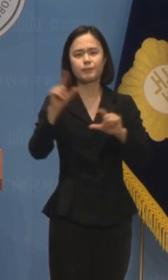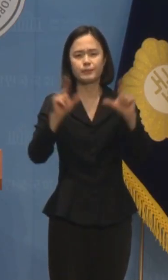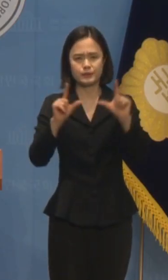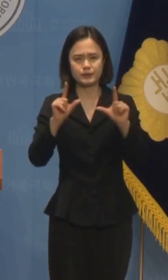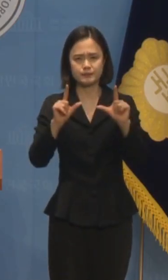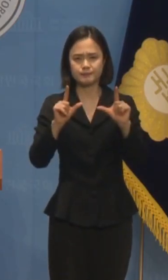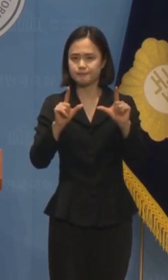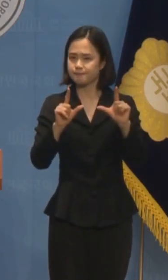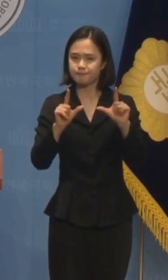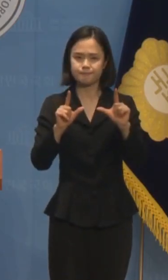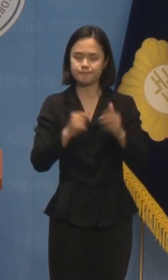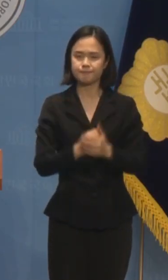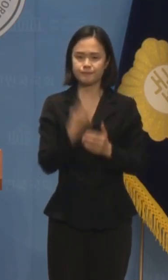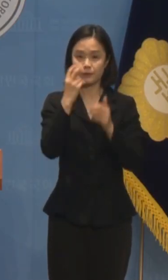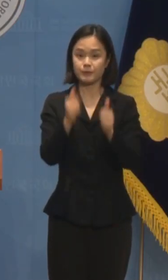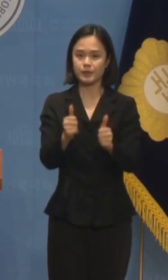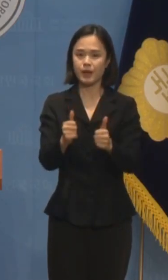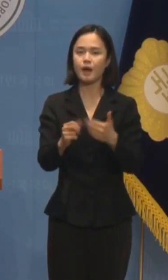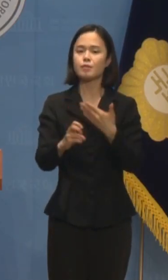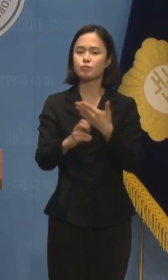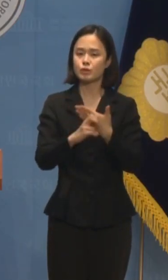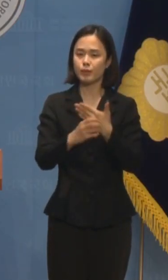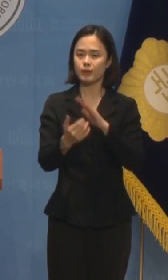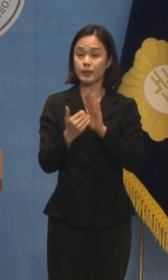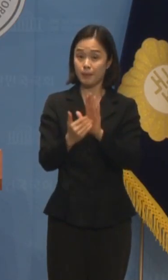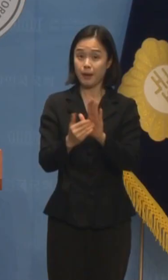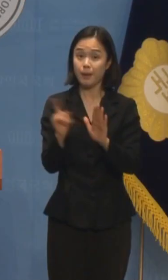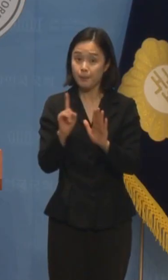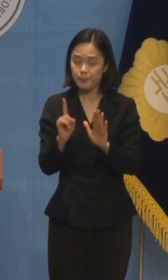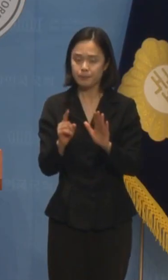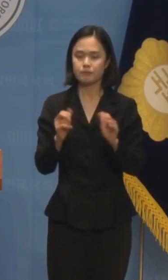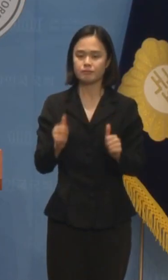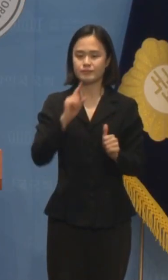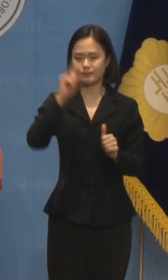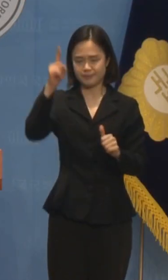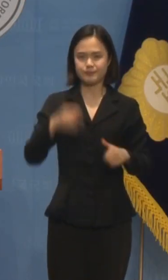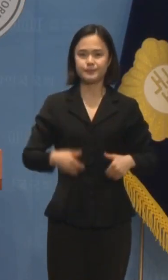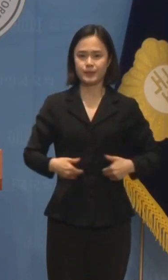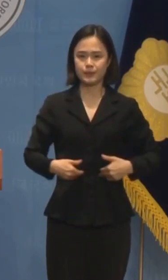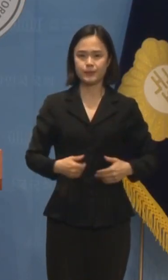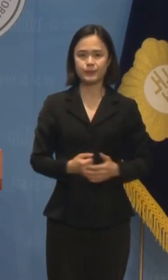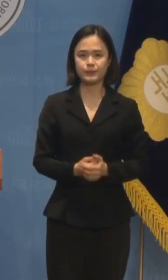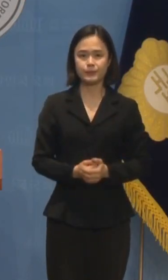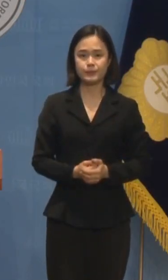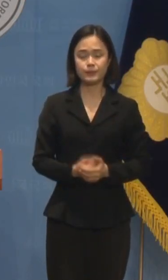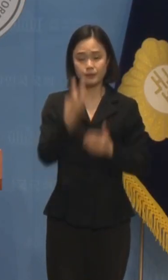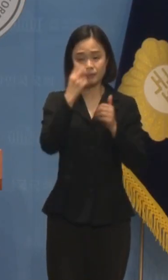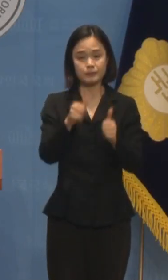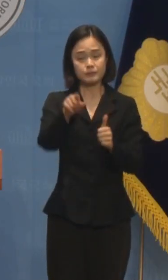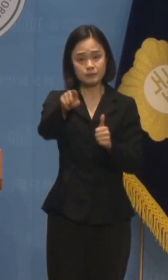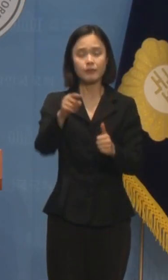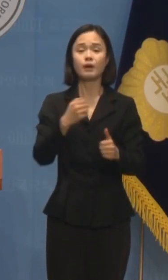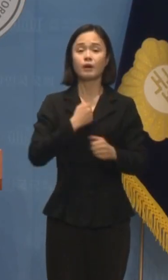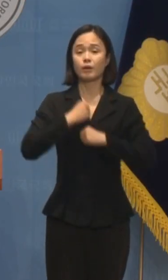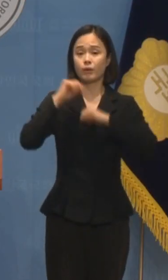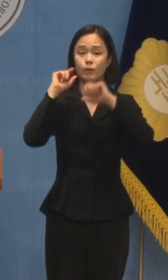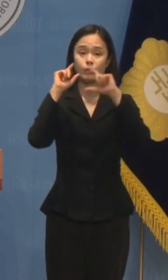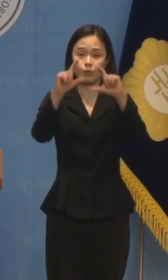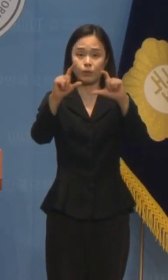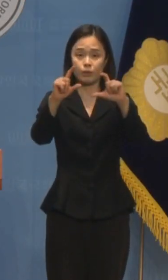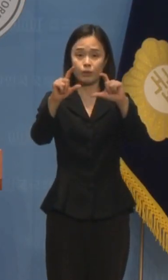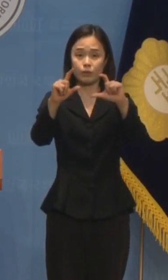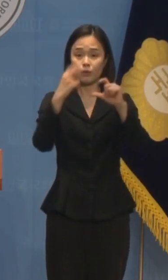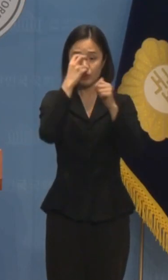그나마 검찰의 불법을 예방할 수 있는 방안입니다. 검찰에게 경고합니다. 더 이상은